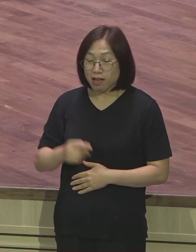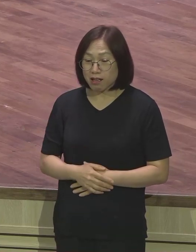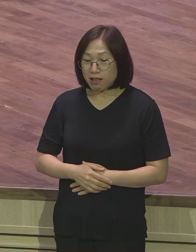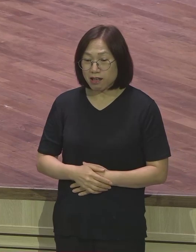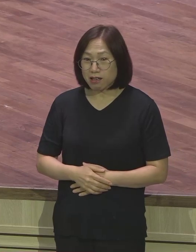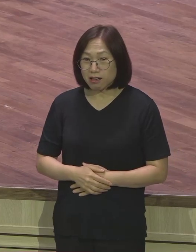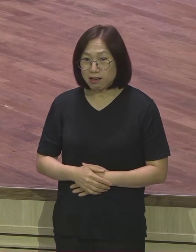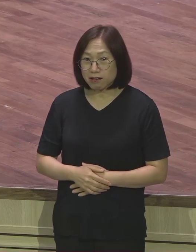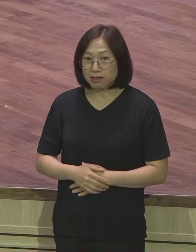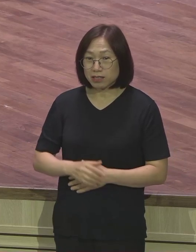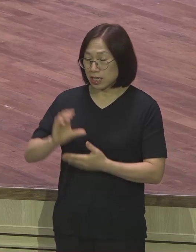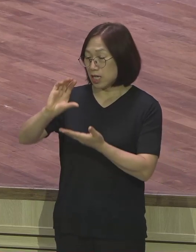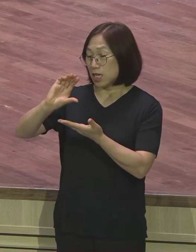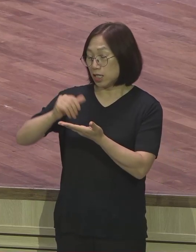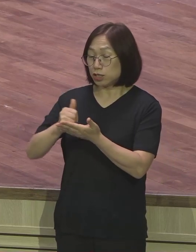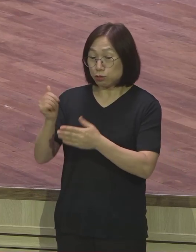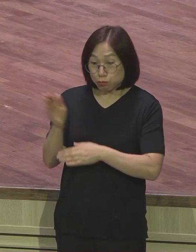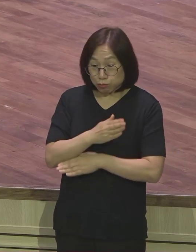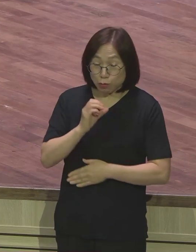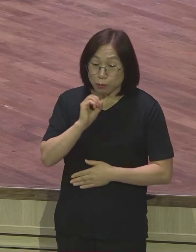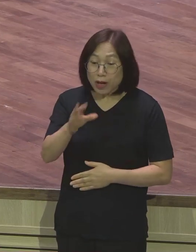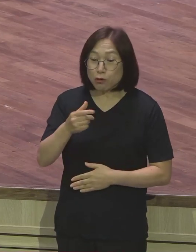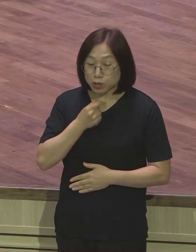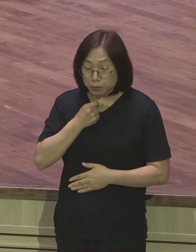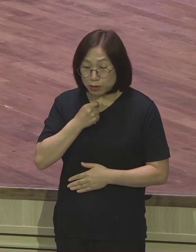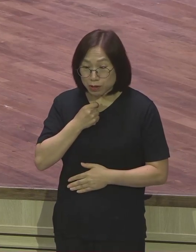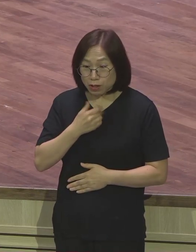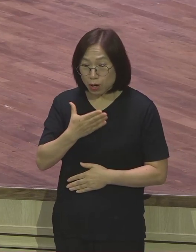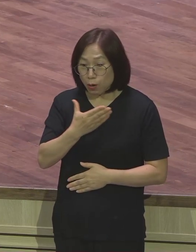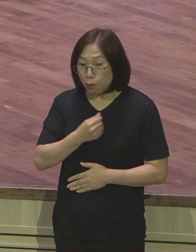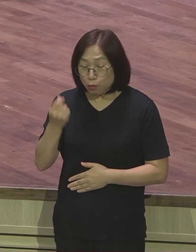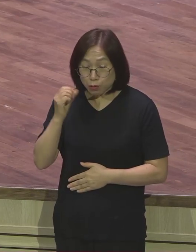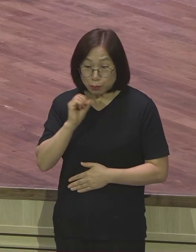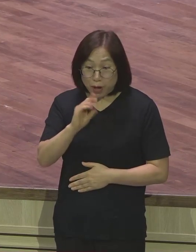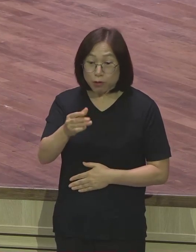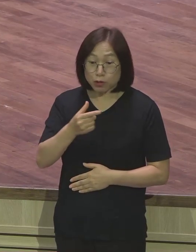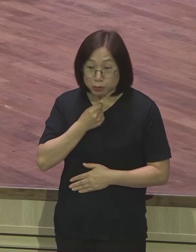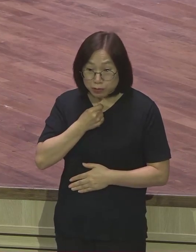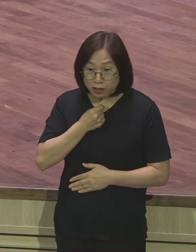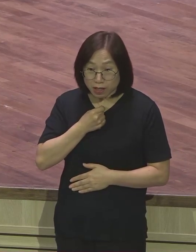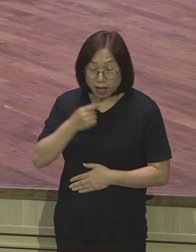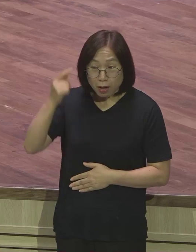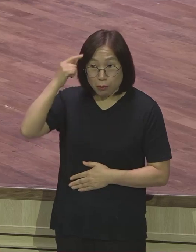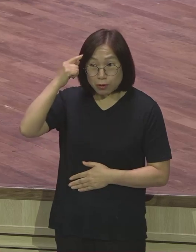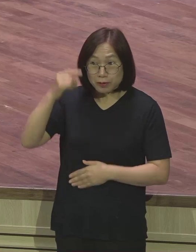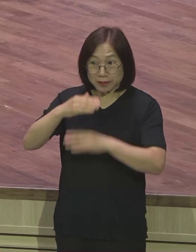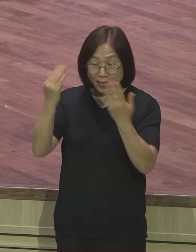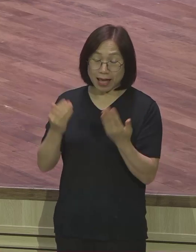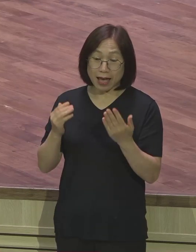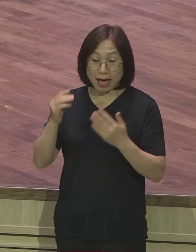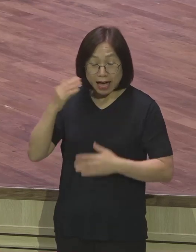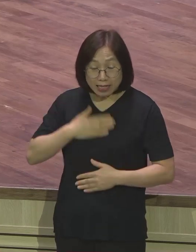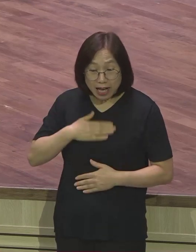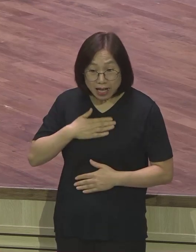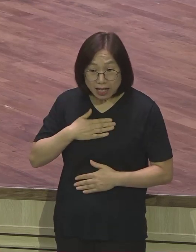그리스도부터 말하려고 하니까 복음을 말하려고 하니까 머리로는 다 아는데 머리로는 다 외웠는데